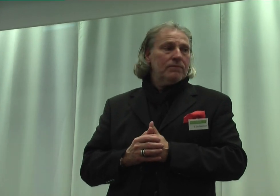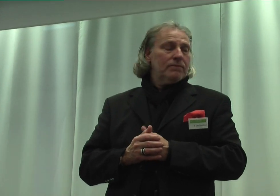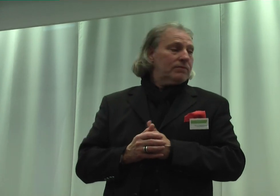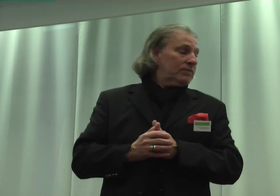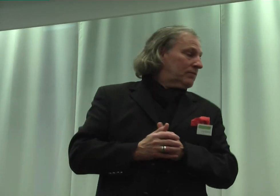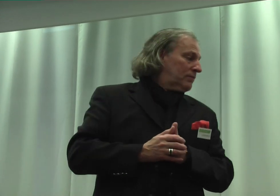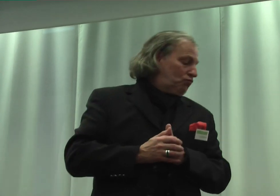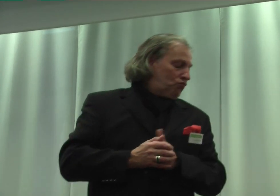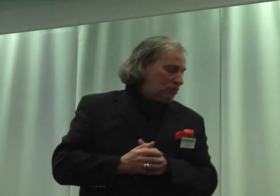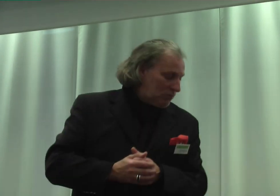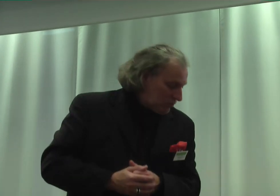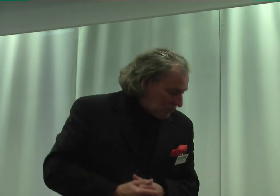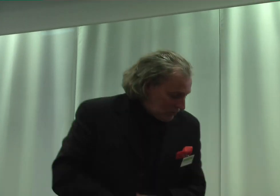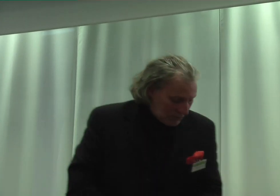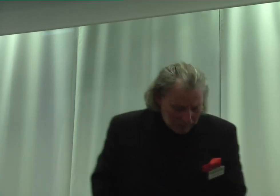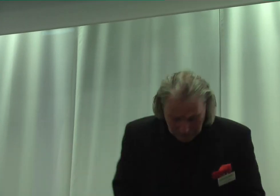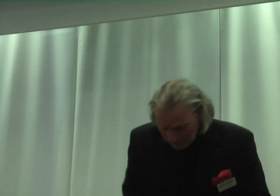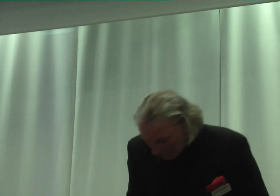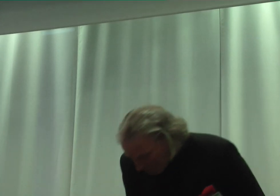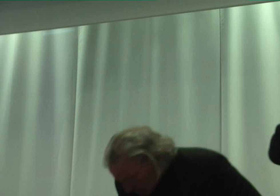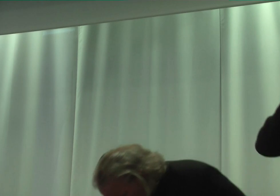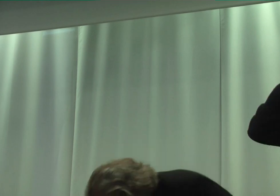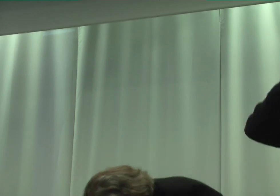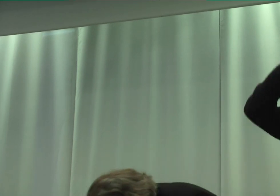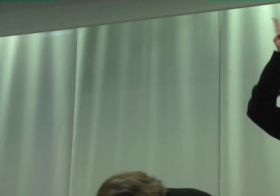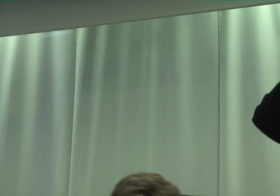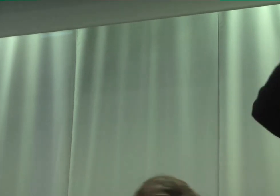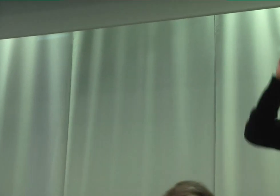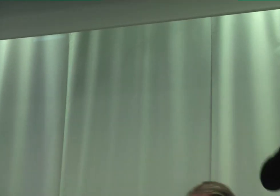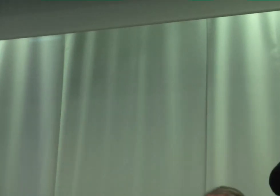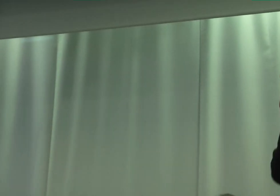kann und darf die Behinderungskommission auch nicht unterlaufen.